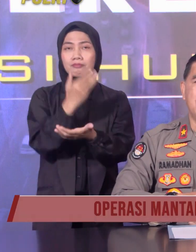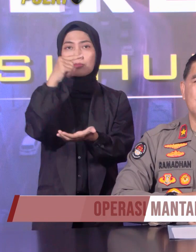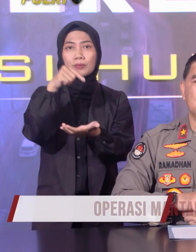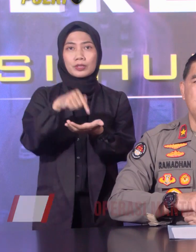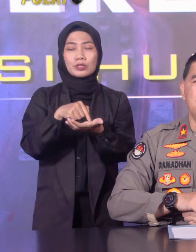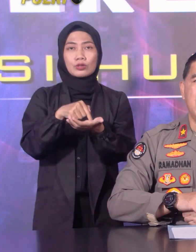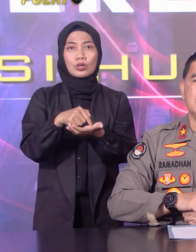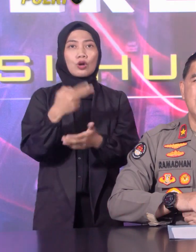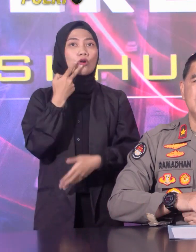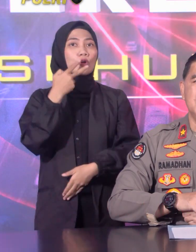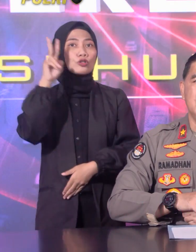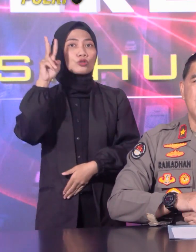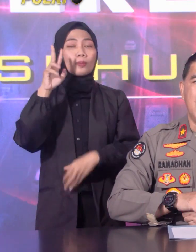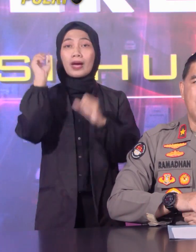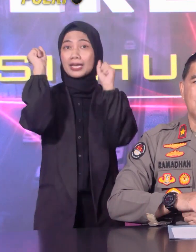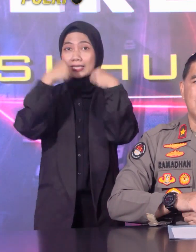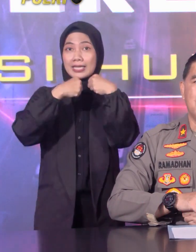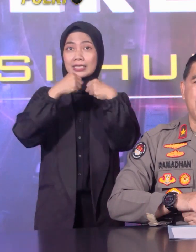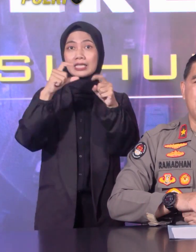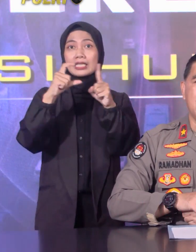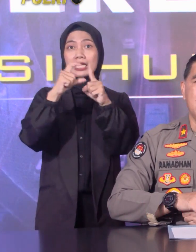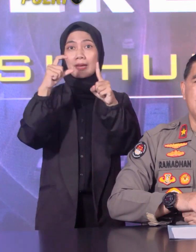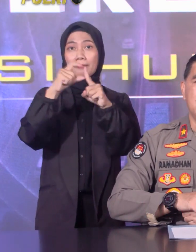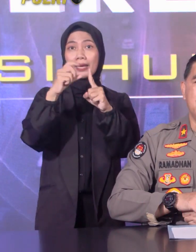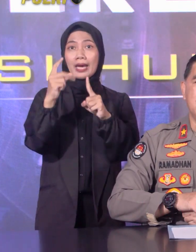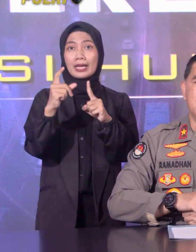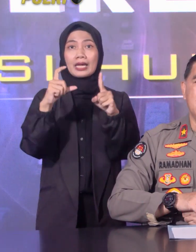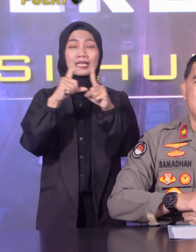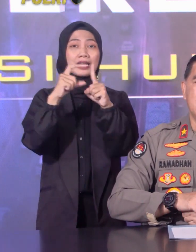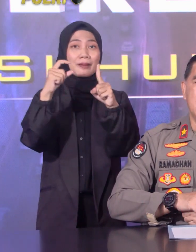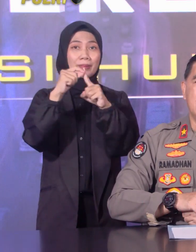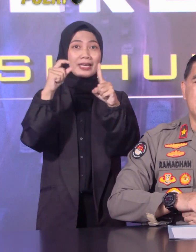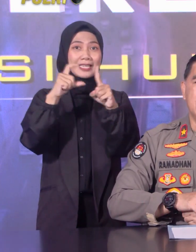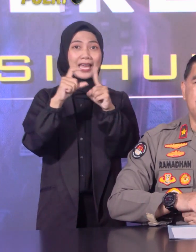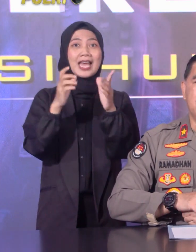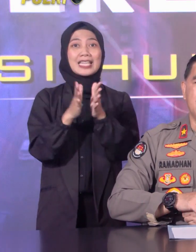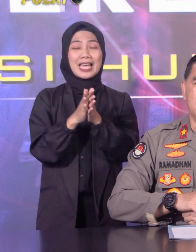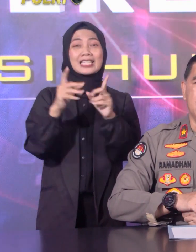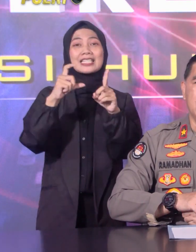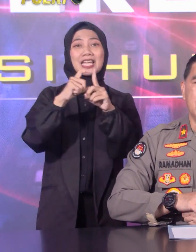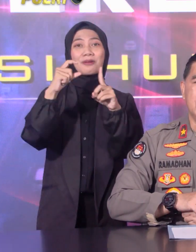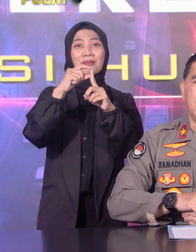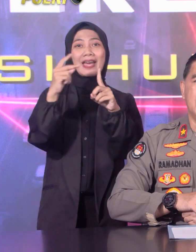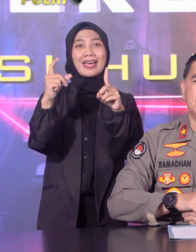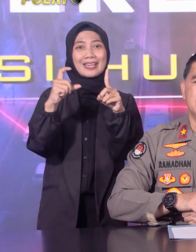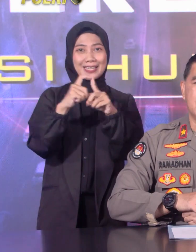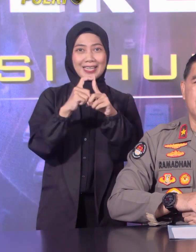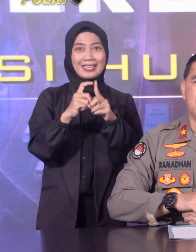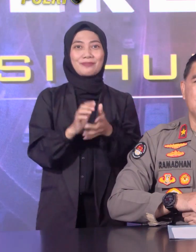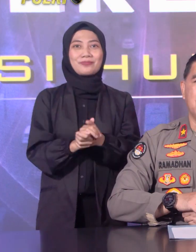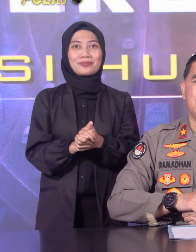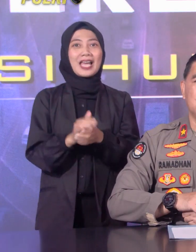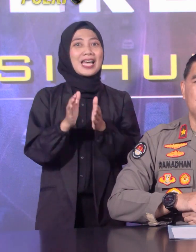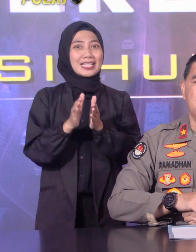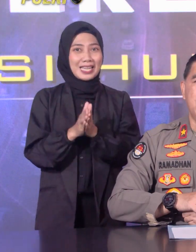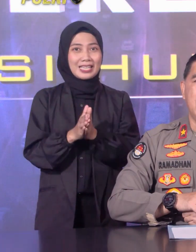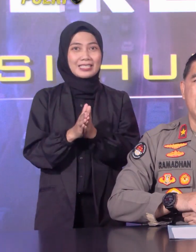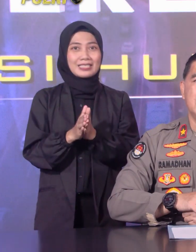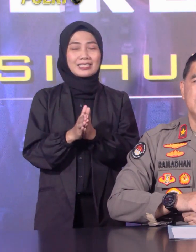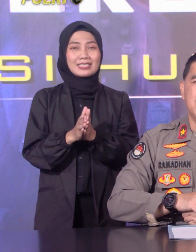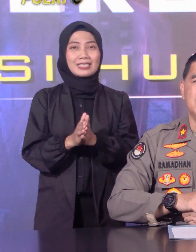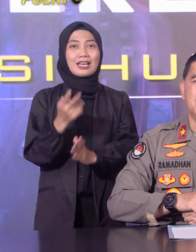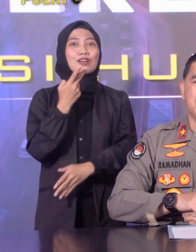pengucapan sumpah janji anggota DPR, DPD, dan DPRD, dan serta pengucapan